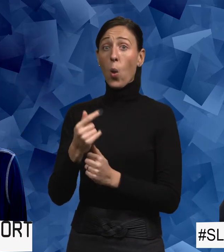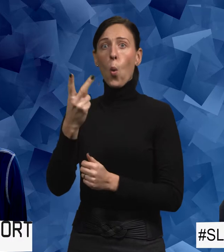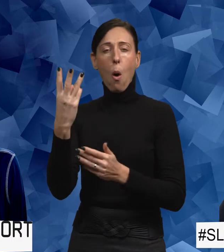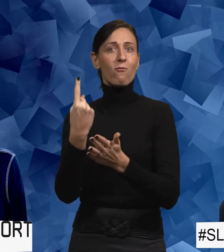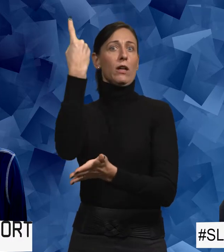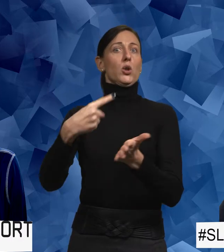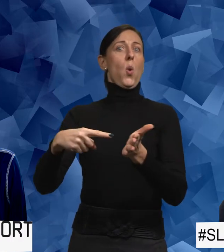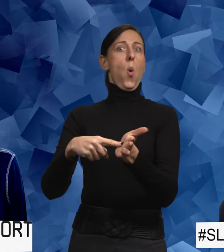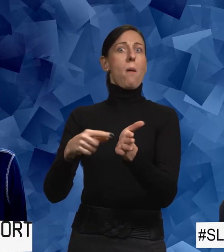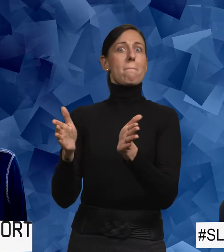de berättade.